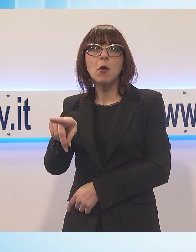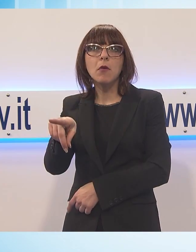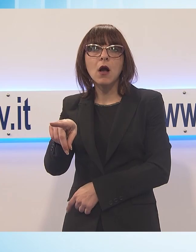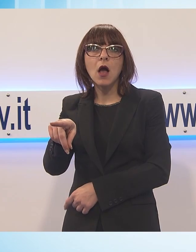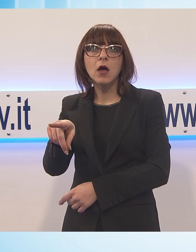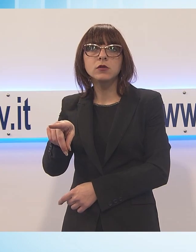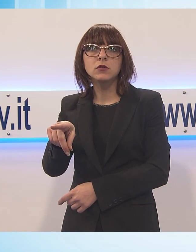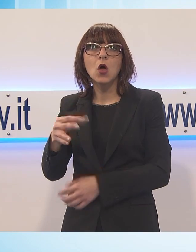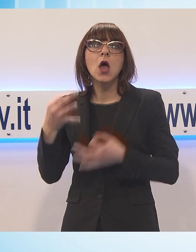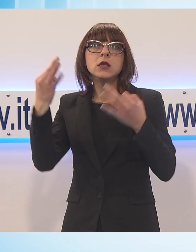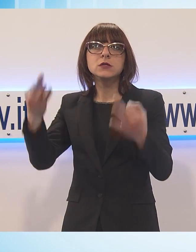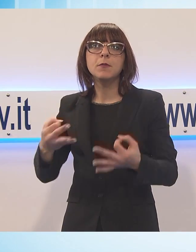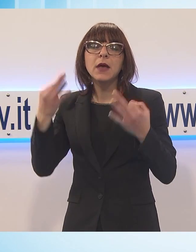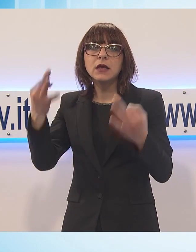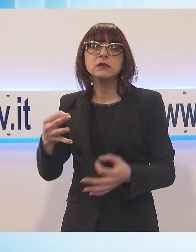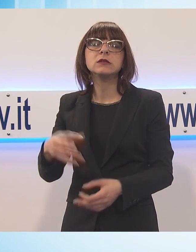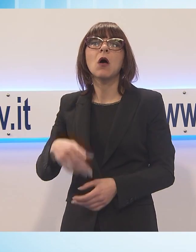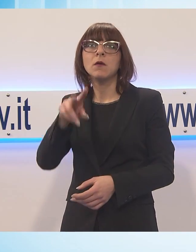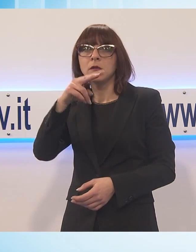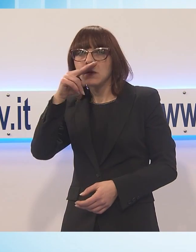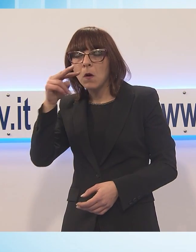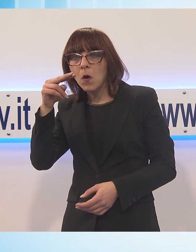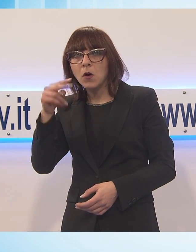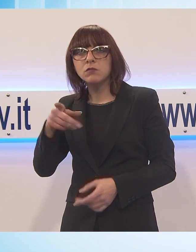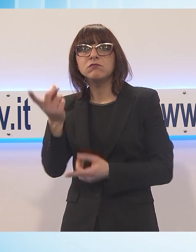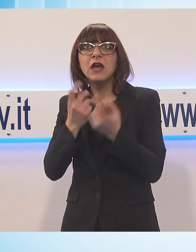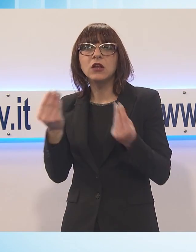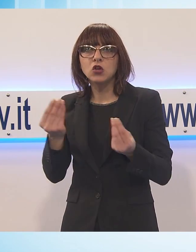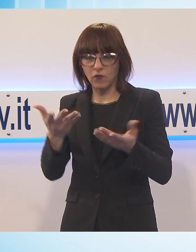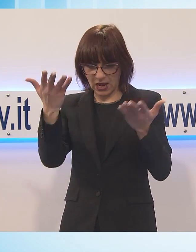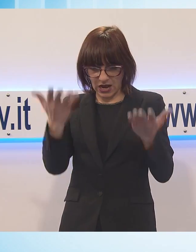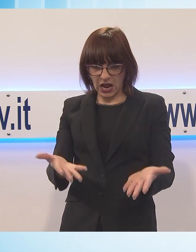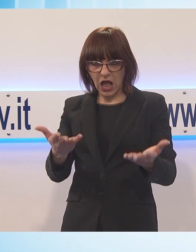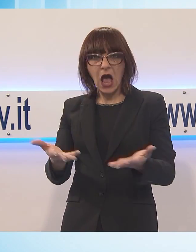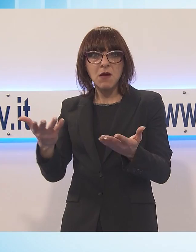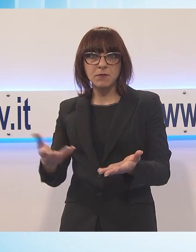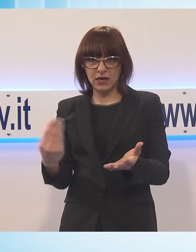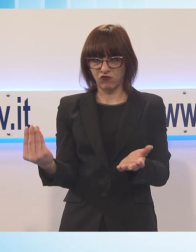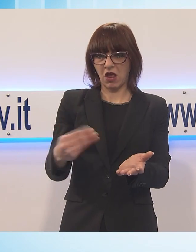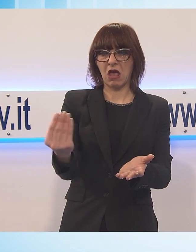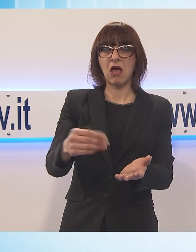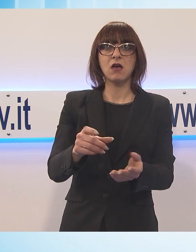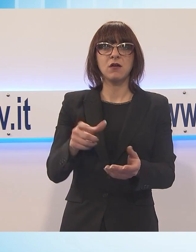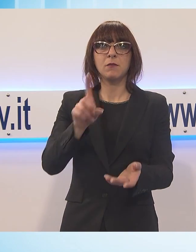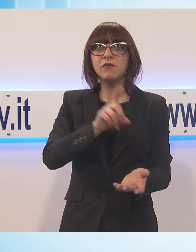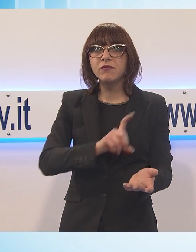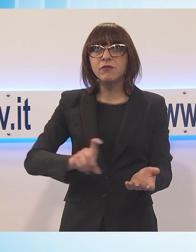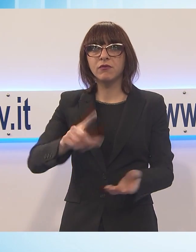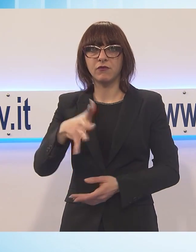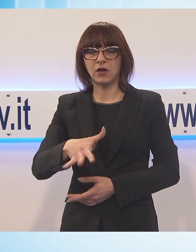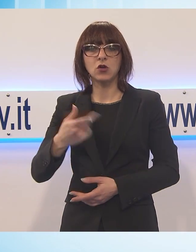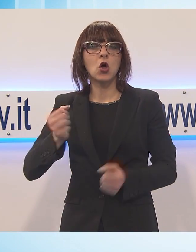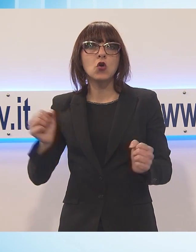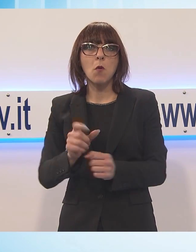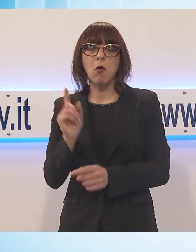ammendanti che sono messi sui campi che sono intorno alle piante di Pioppogatto. Non ho possibilità di fare ordinanza per